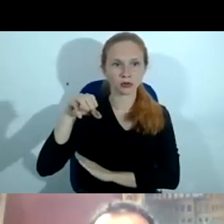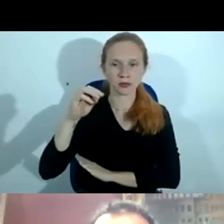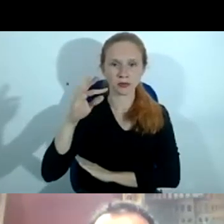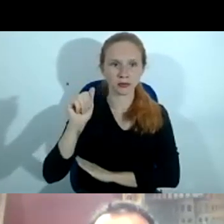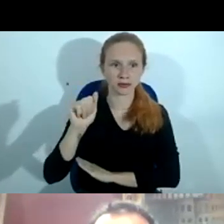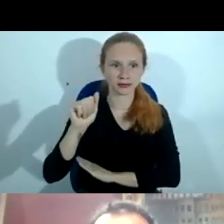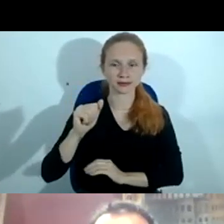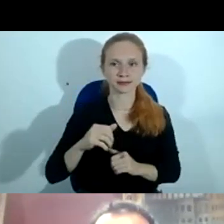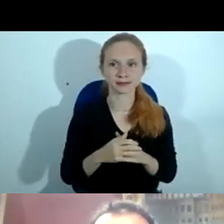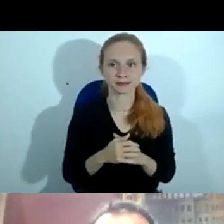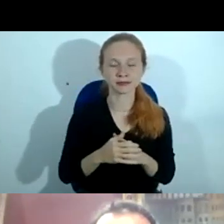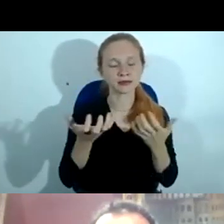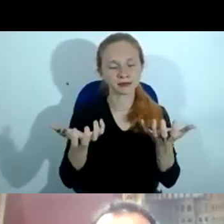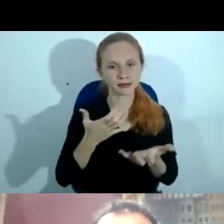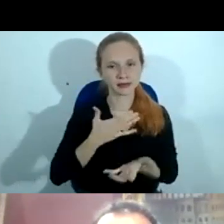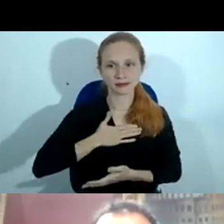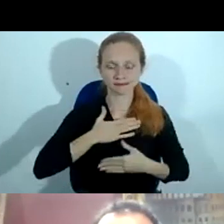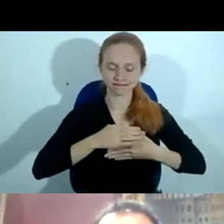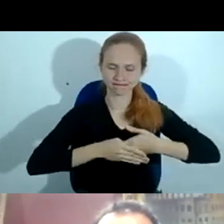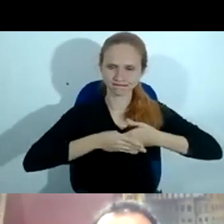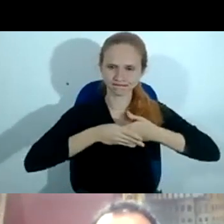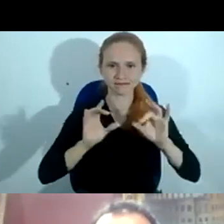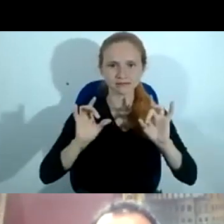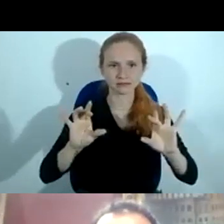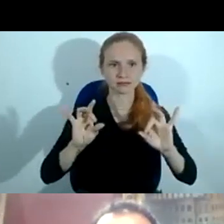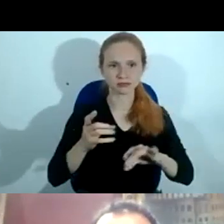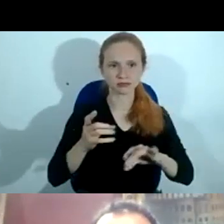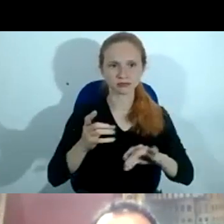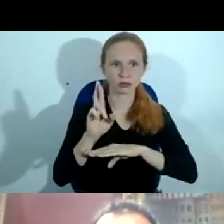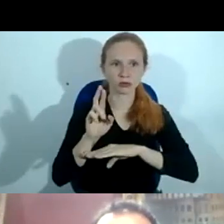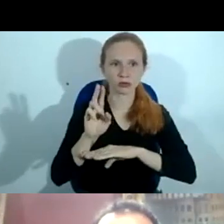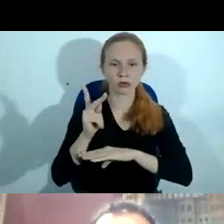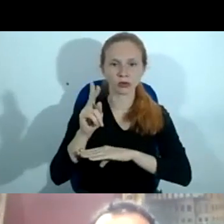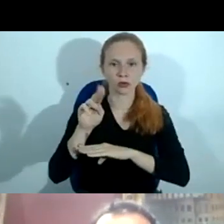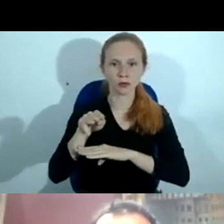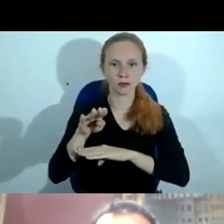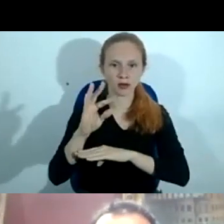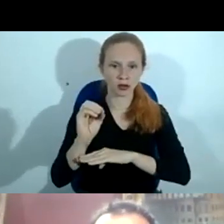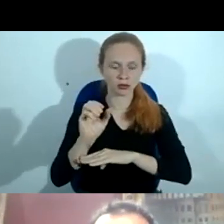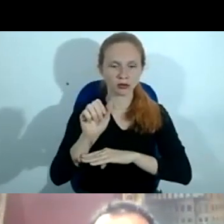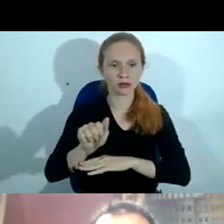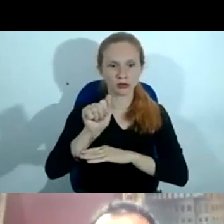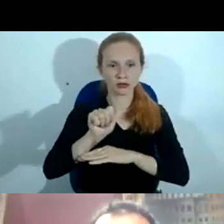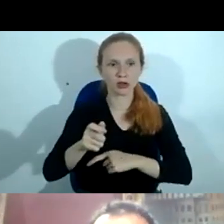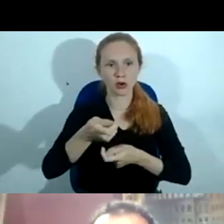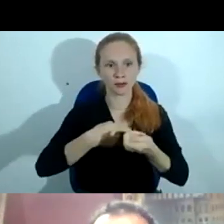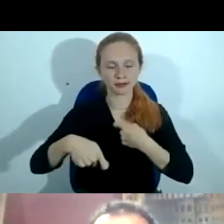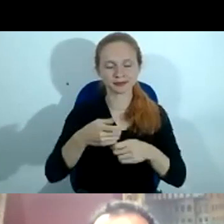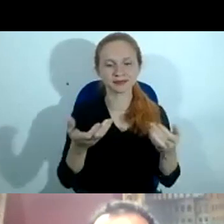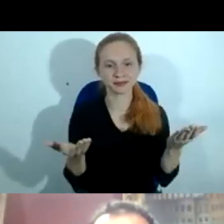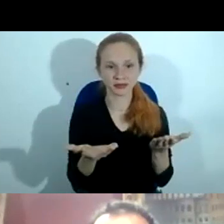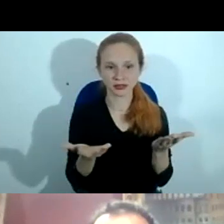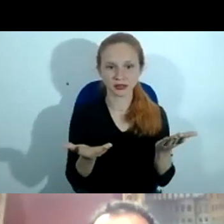Eu quero saudar especialmente o doutor Humberto Eustáquio, da Associação Comercial, que hoje tem